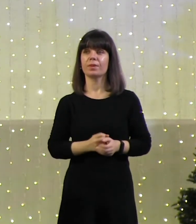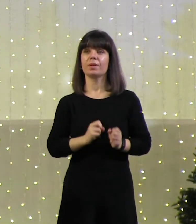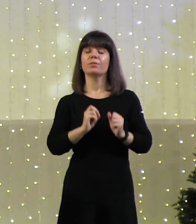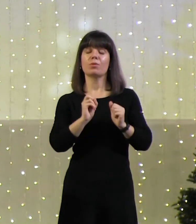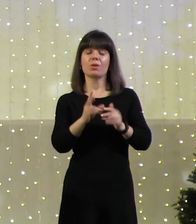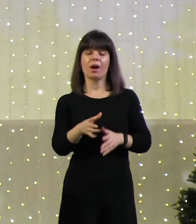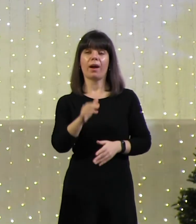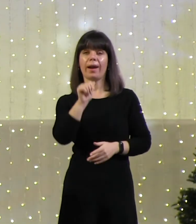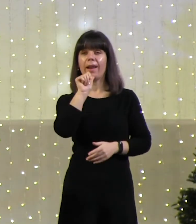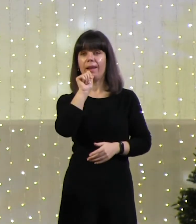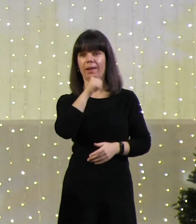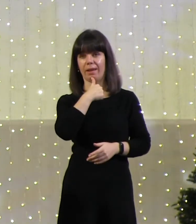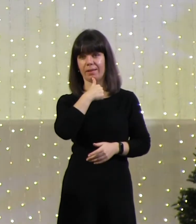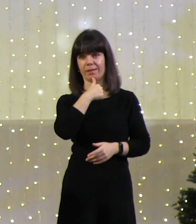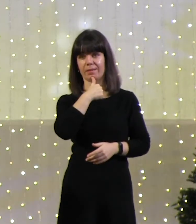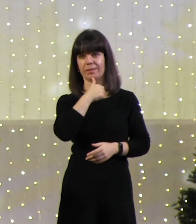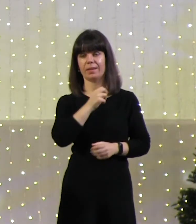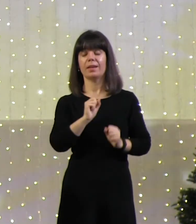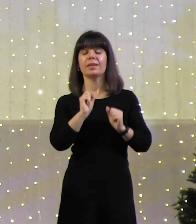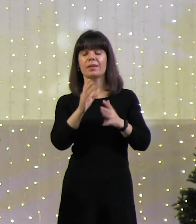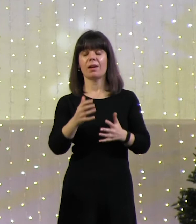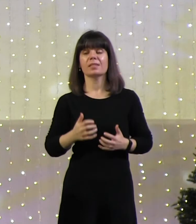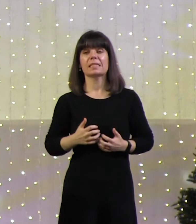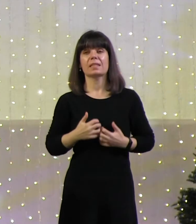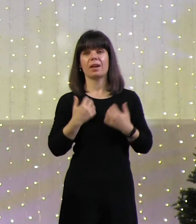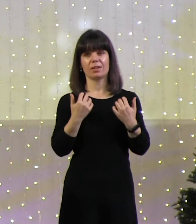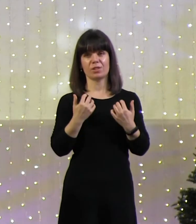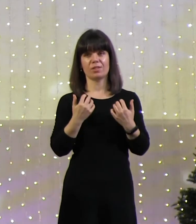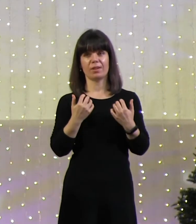лень и как страшно